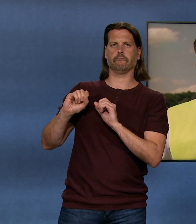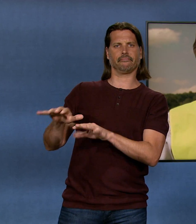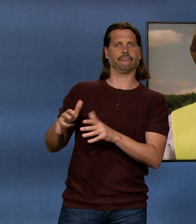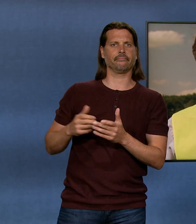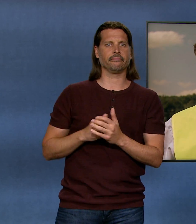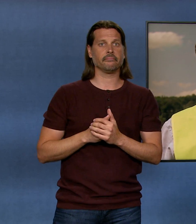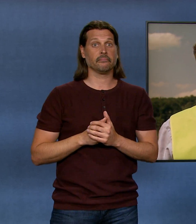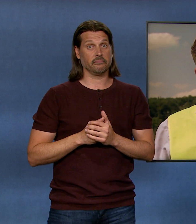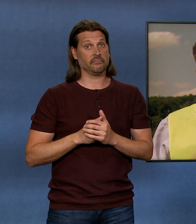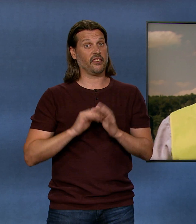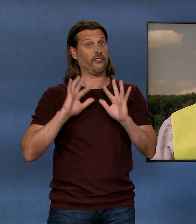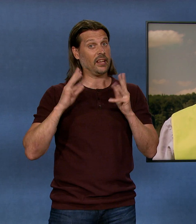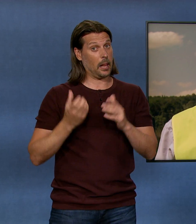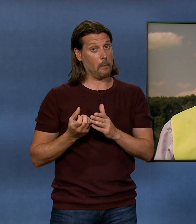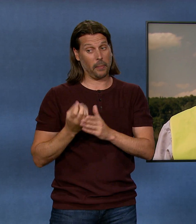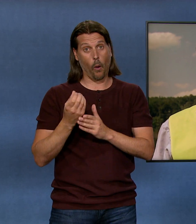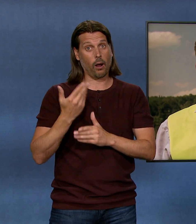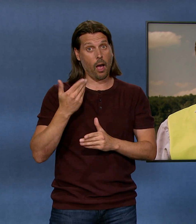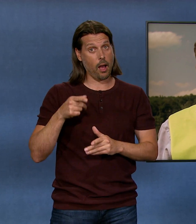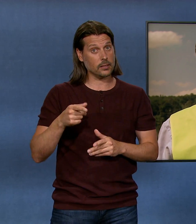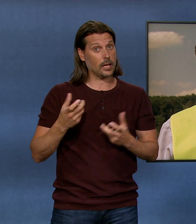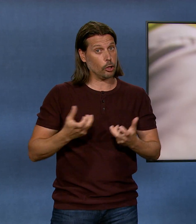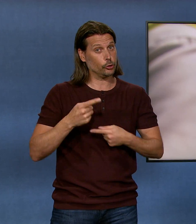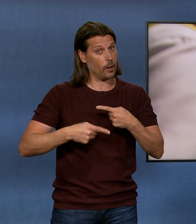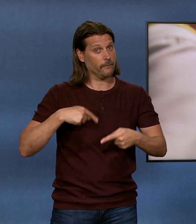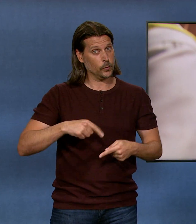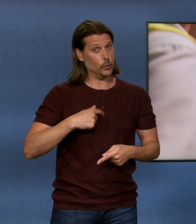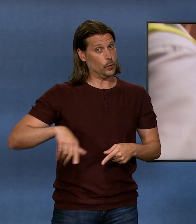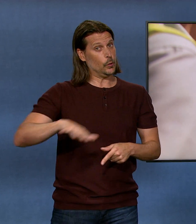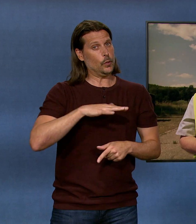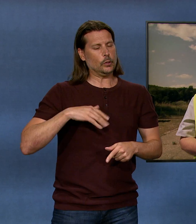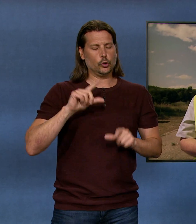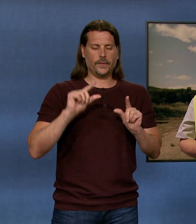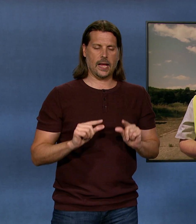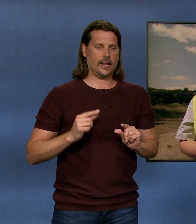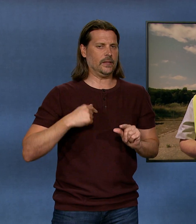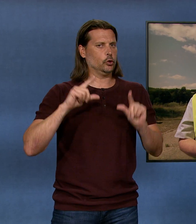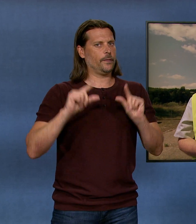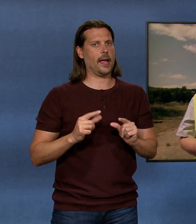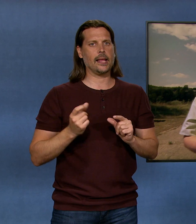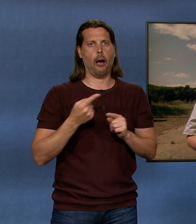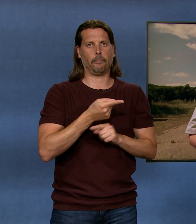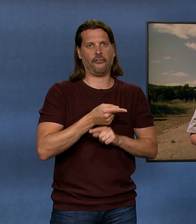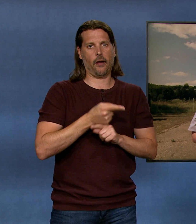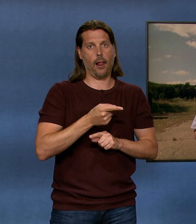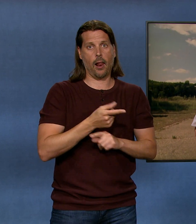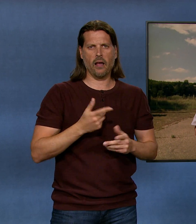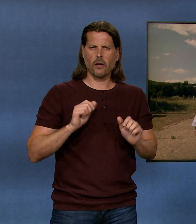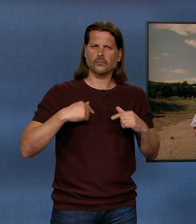könnten in der Schweiz gar nicht genug Biogas herstellen. Dieser Abfall wäre zu wenig. Kann ich auch etwas dazu beitragen, dass Sie ja da mehr grüne